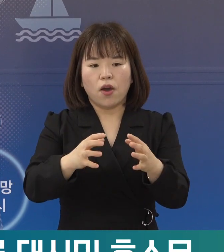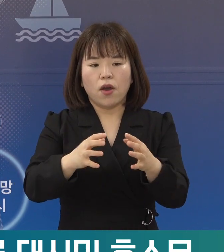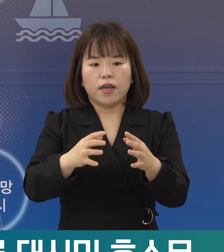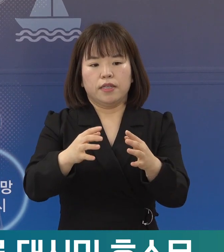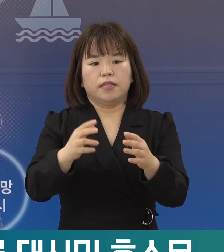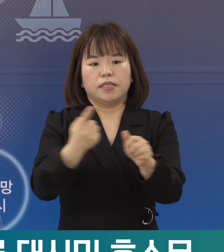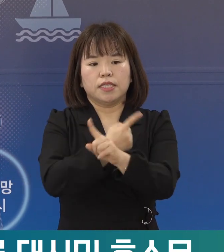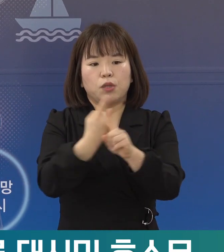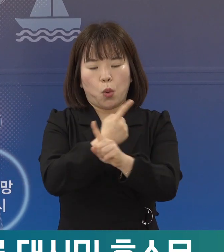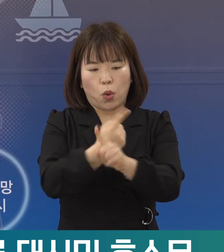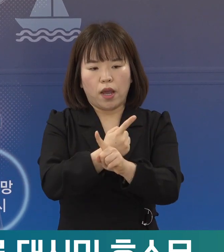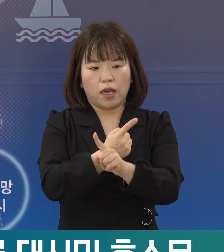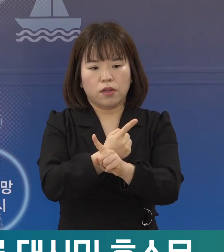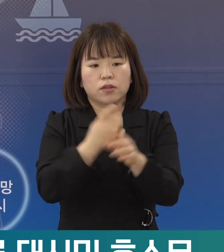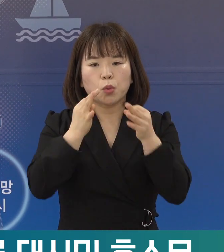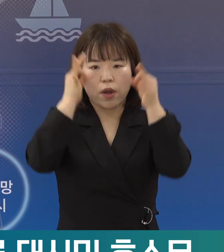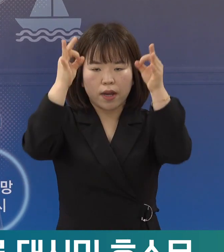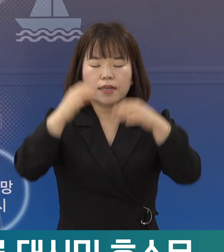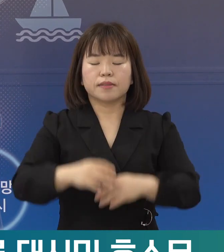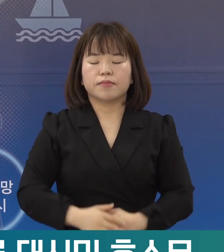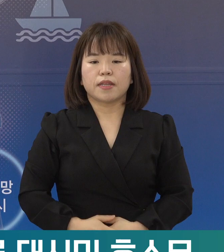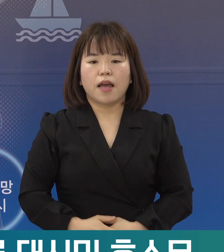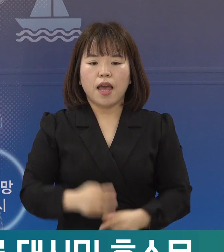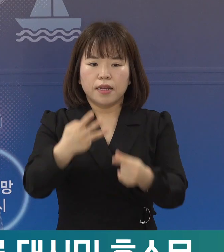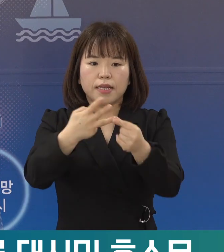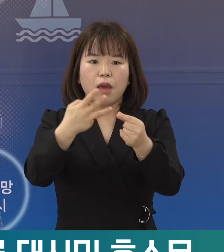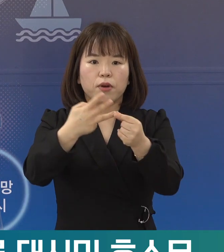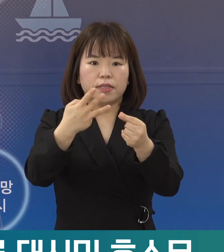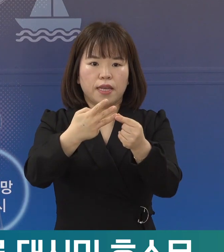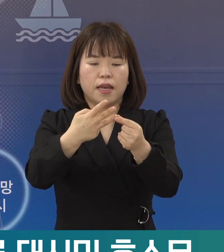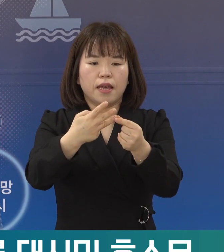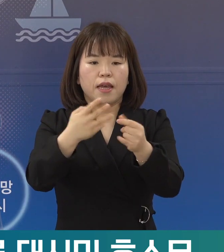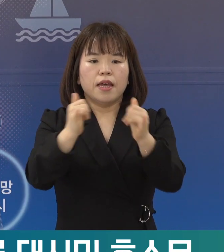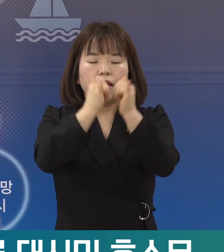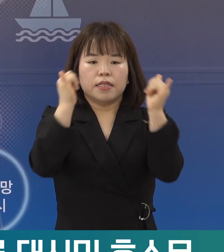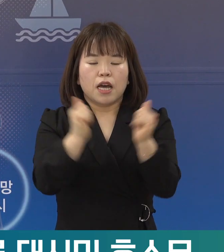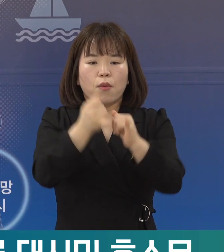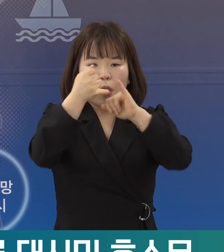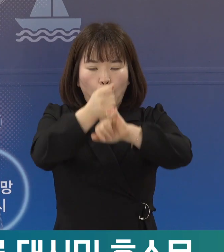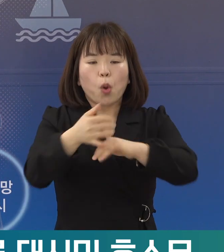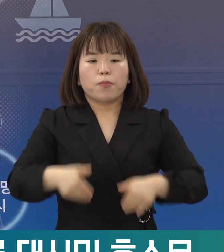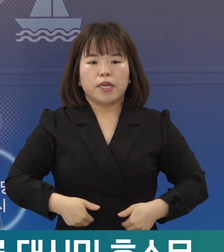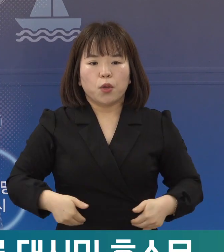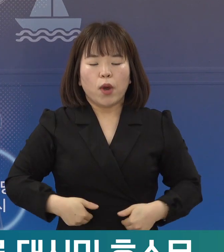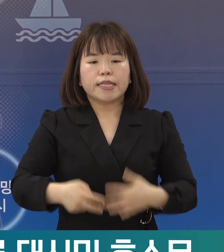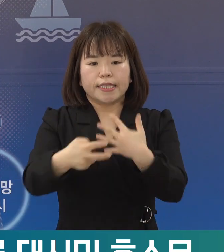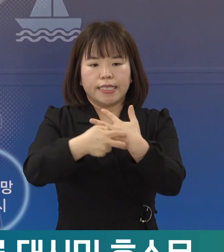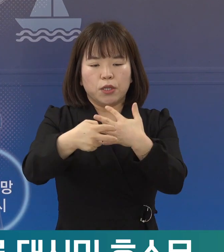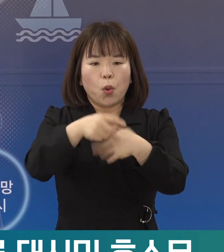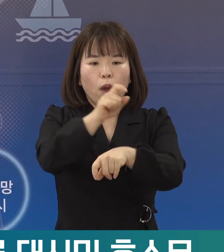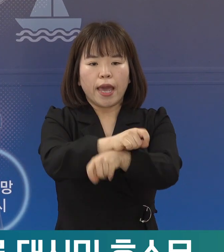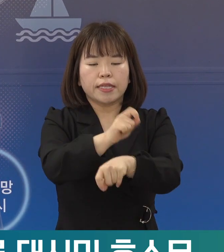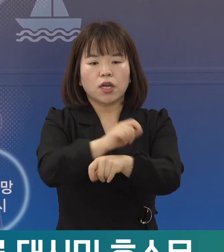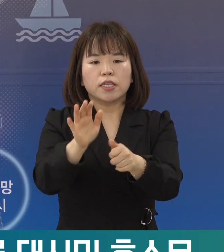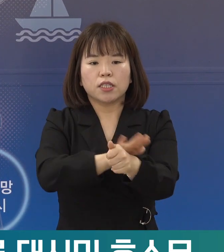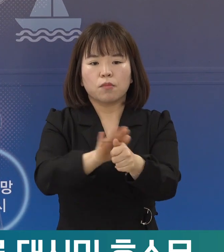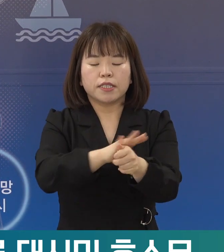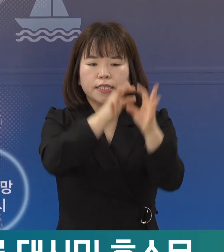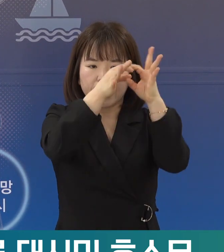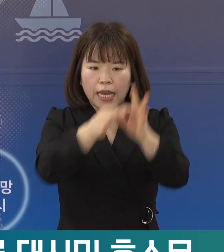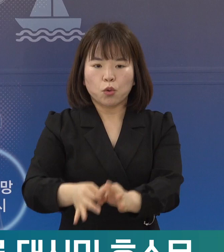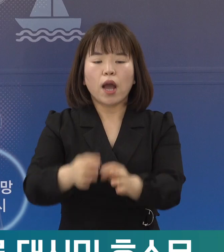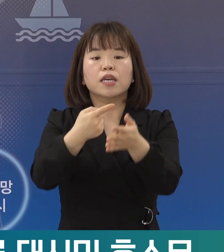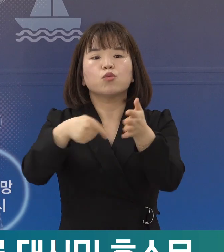차질이 없도록 하겠습니다. 셋째, 사회 필수 기능인 의료행정서비스의 연속성을